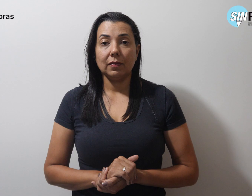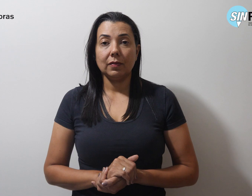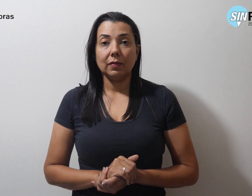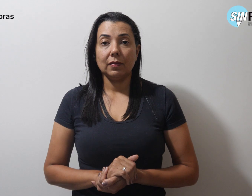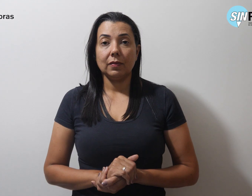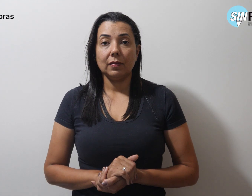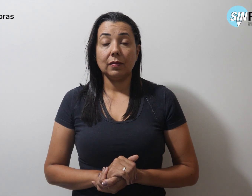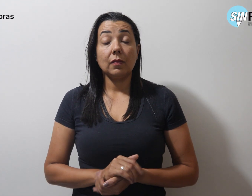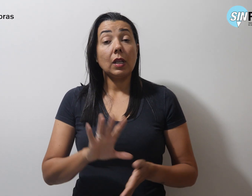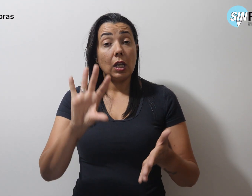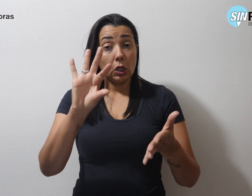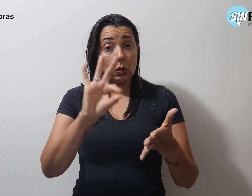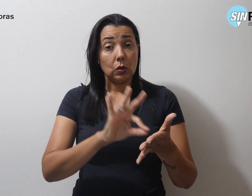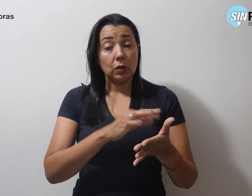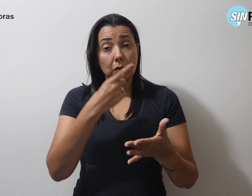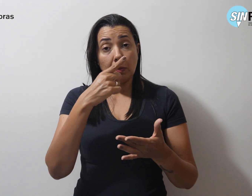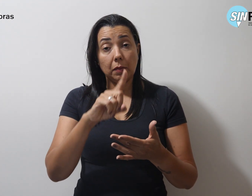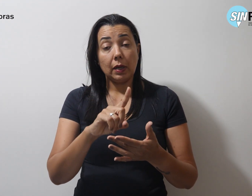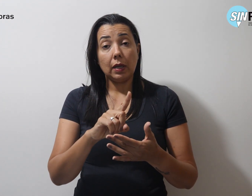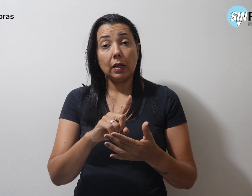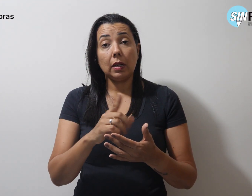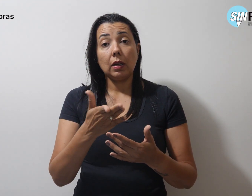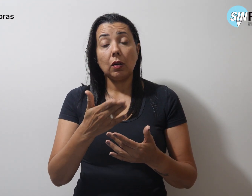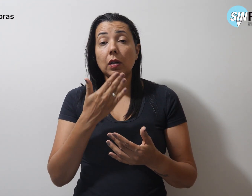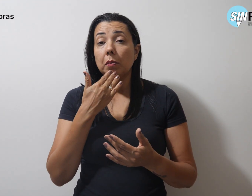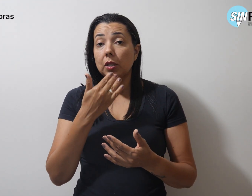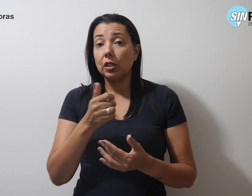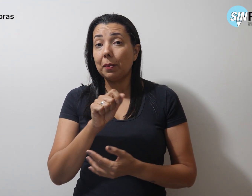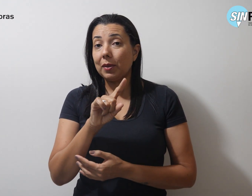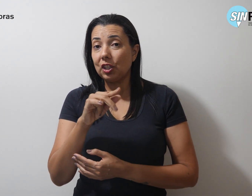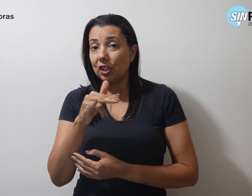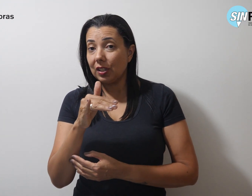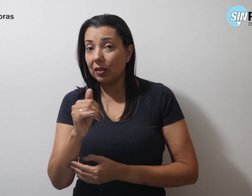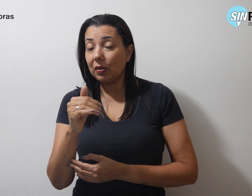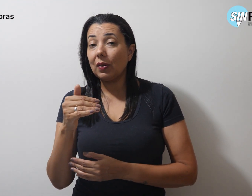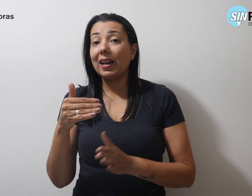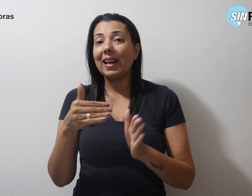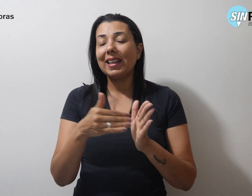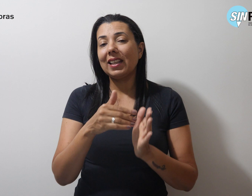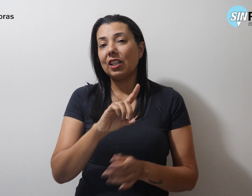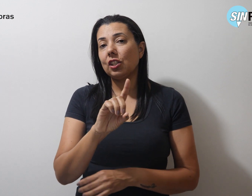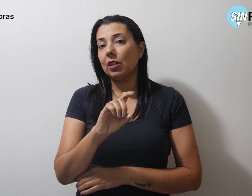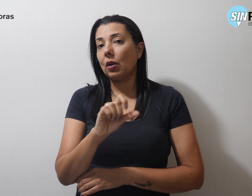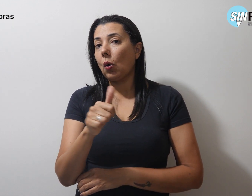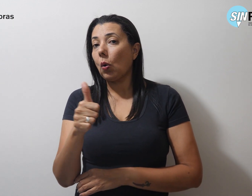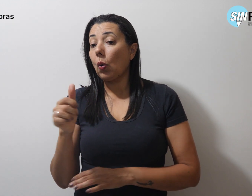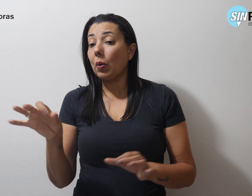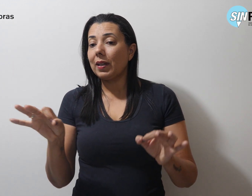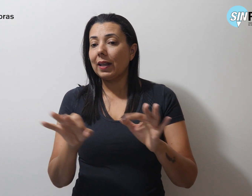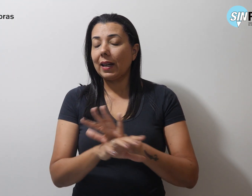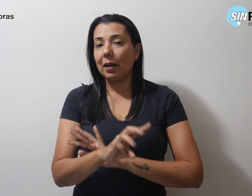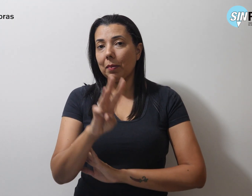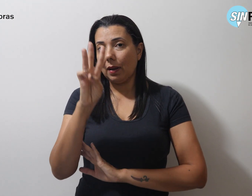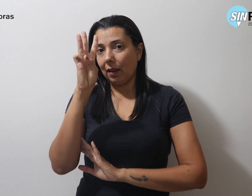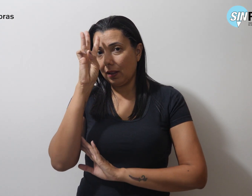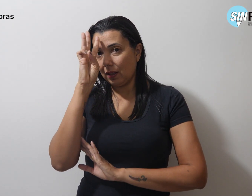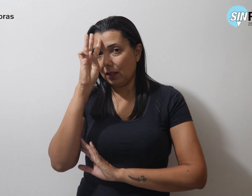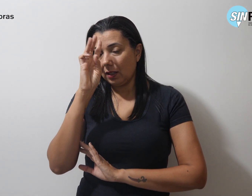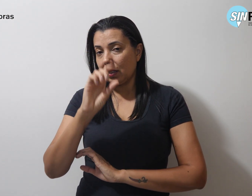Inscrições para concessão de aptidão vão até dia 11. Termina nesta terça-feira, 11 do